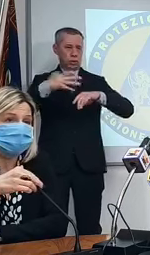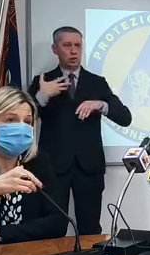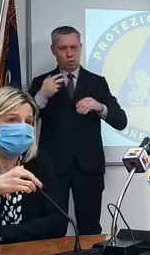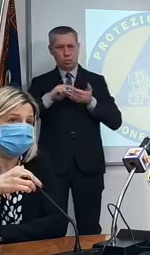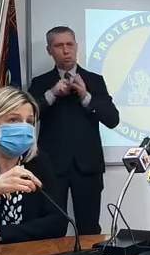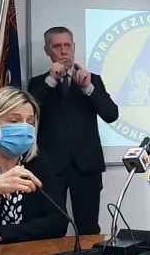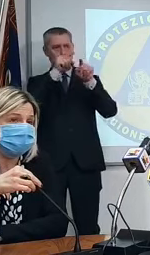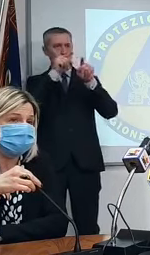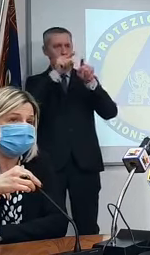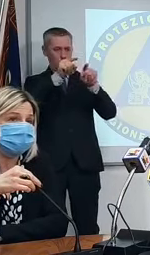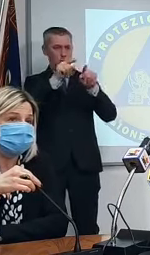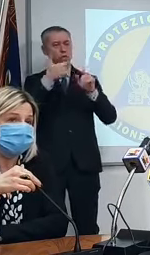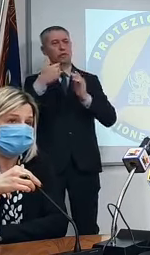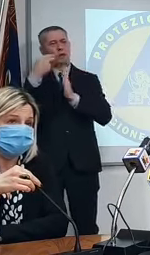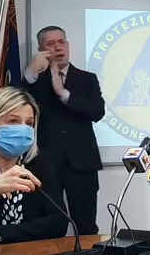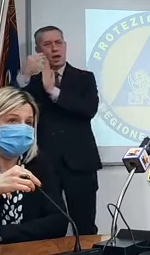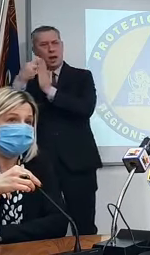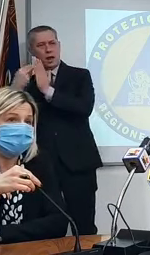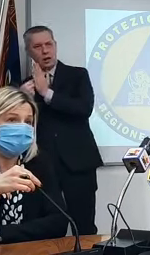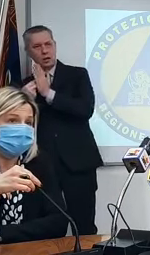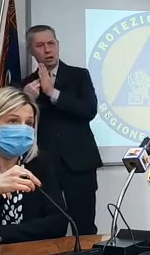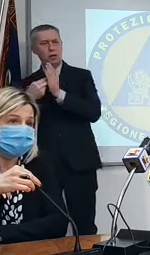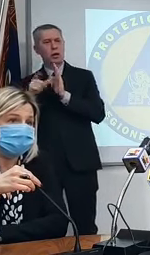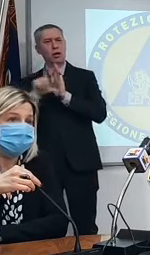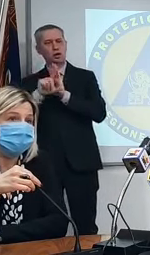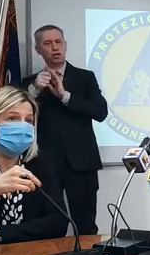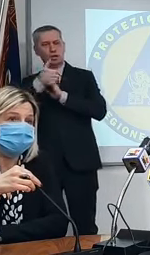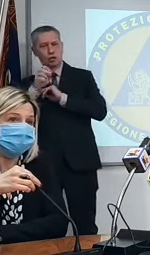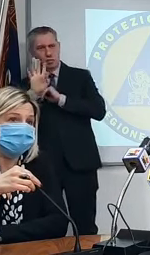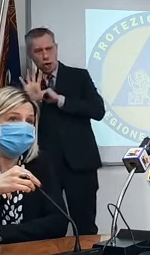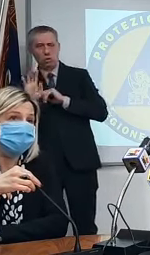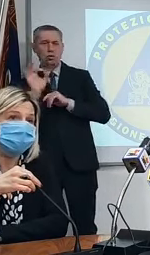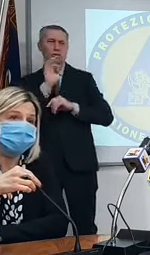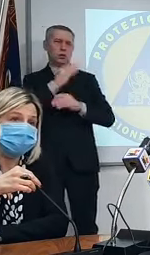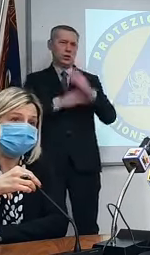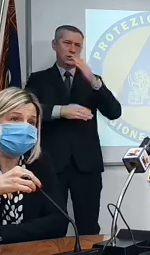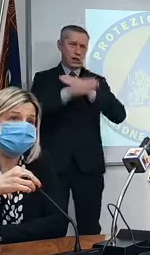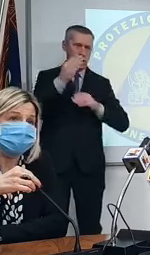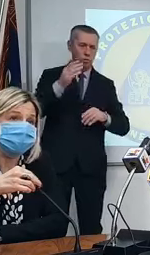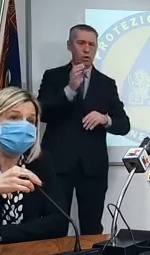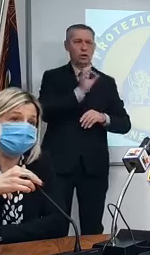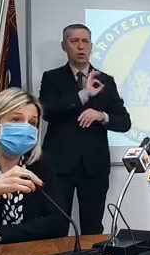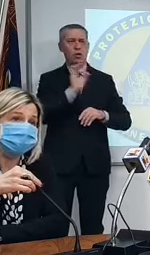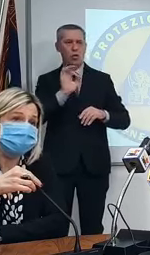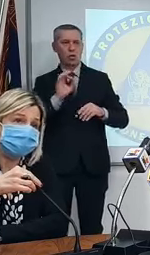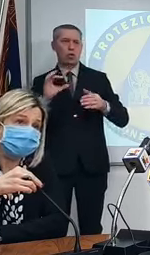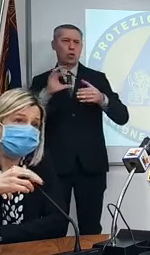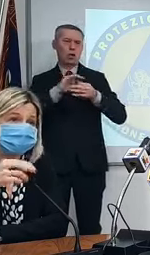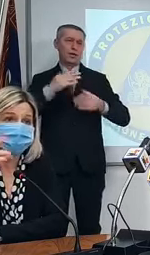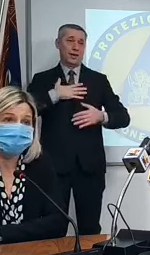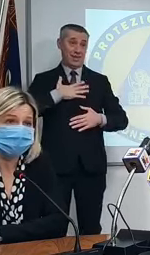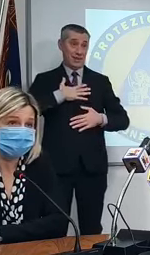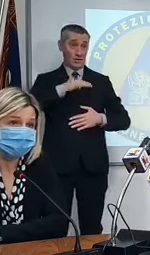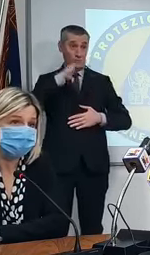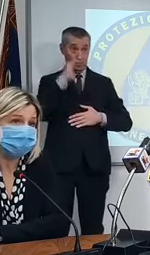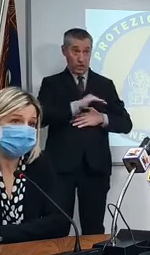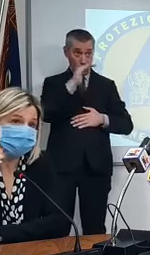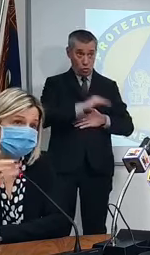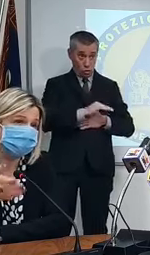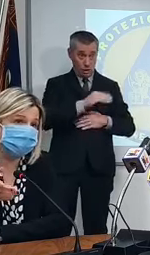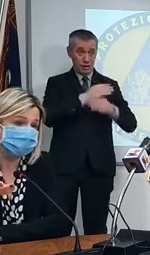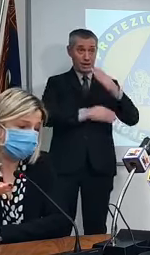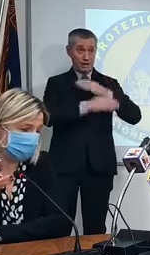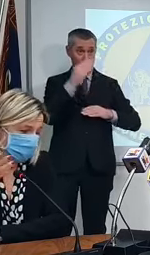problematica per quanto riguarda 104 disabili oppure comunque quella legata dei minori disabili che comunque non